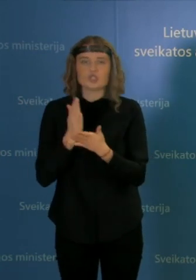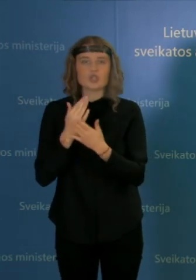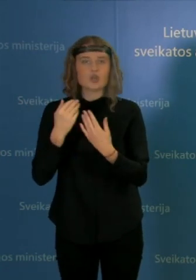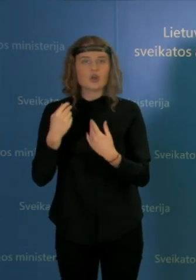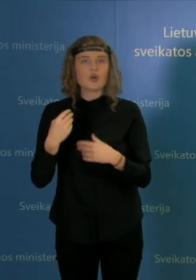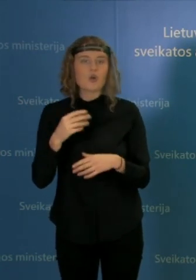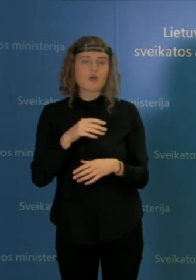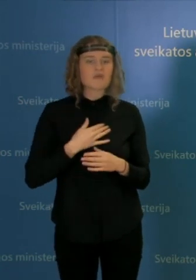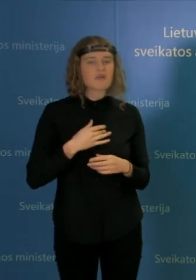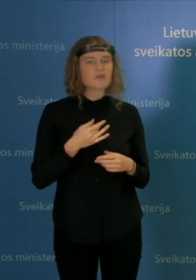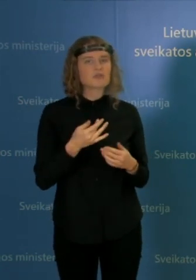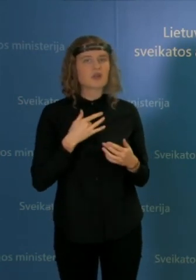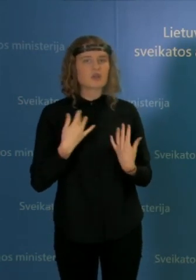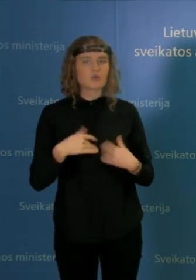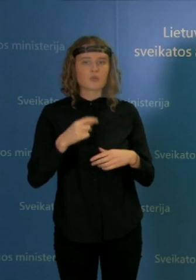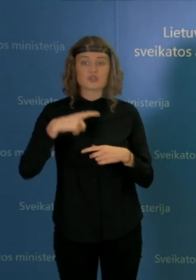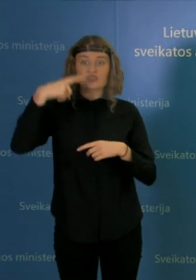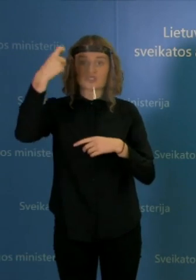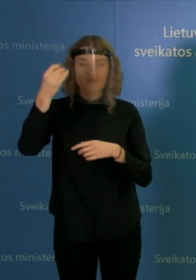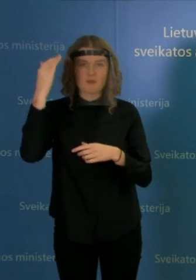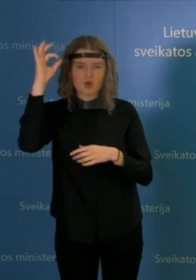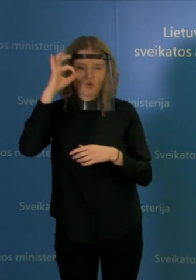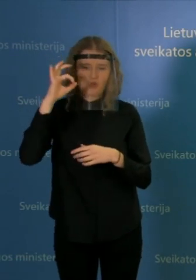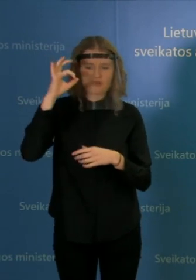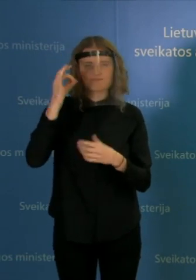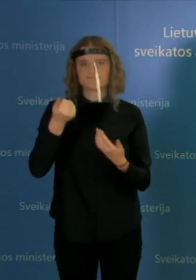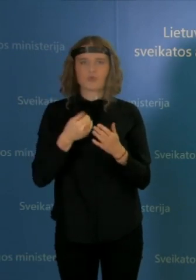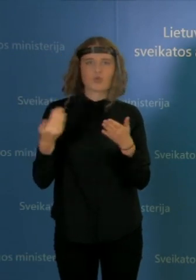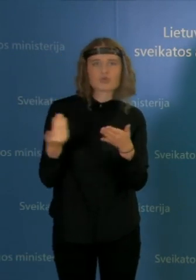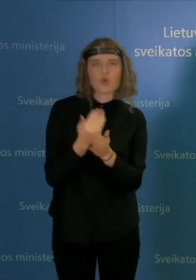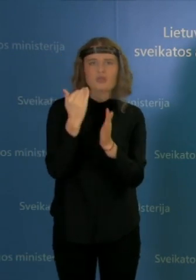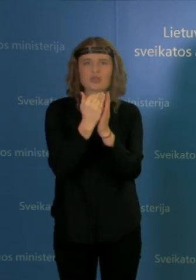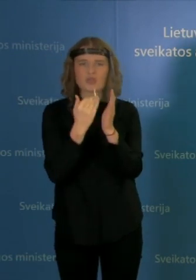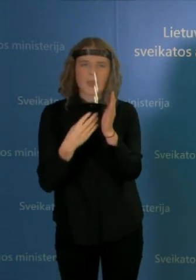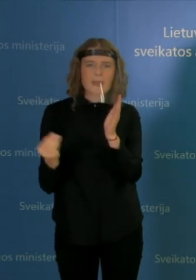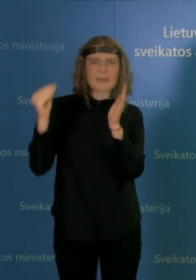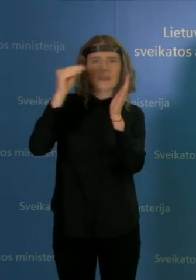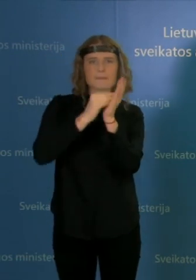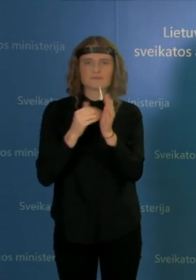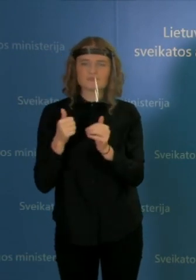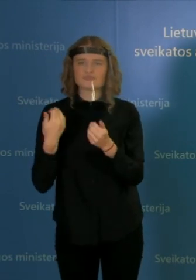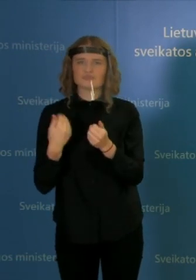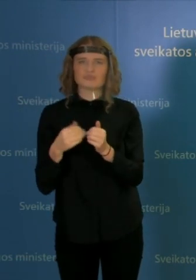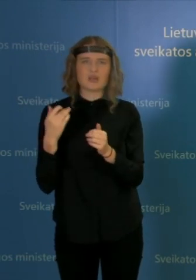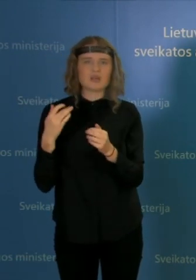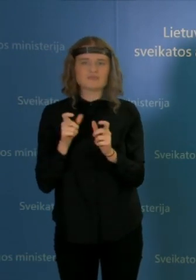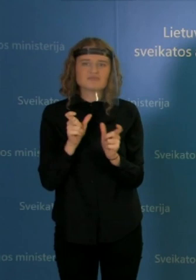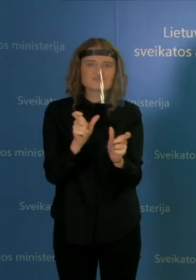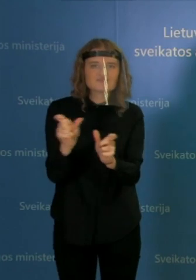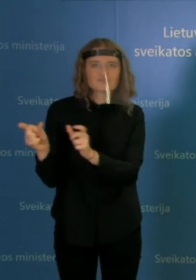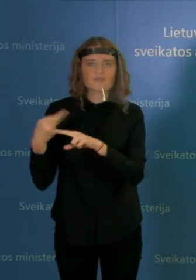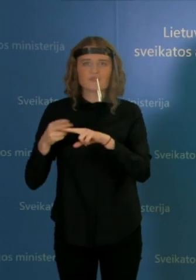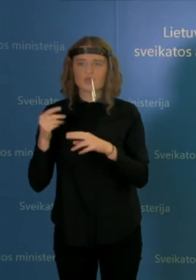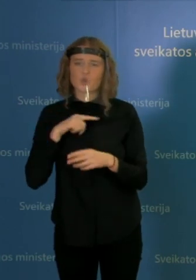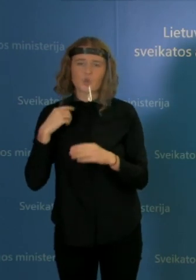tik nelaikas jau galbūt mes nuo kaipios maitės pagalvoti apie kažkokius naujus rybojimus? Nes tų atveju tūkstančiais kasdien